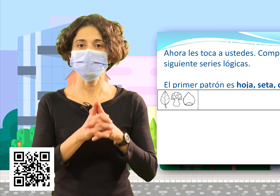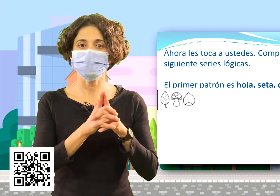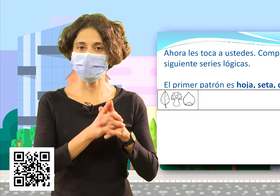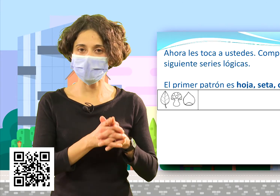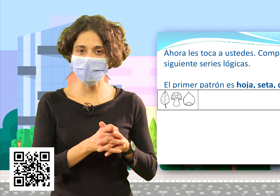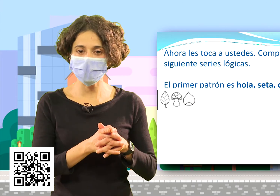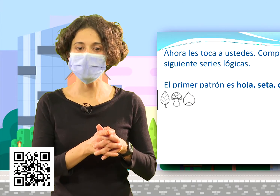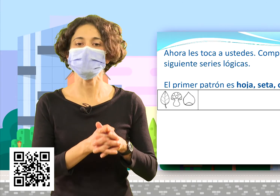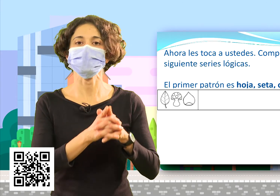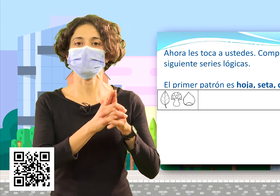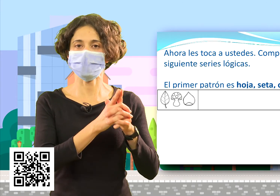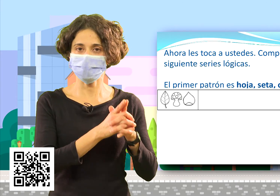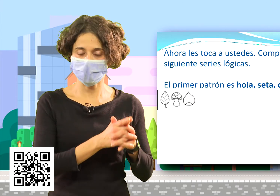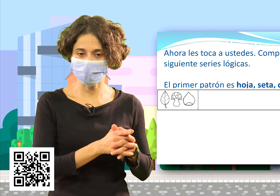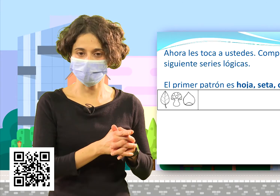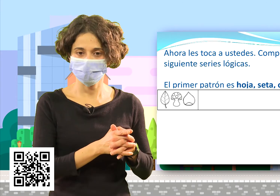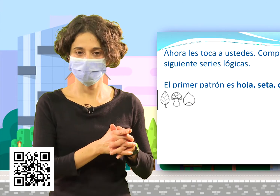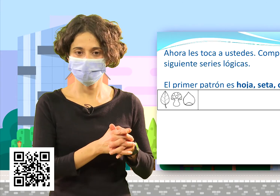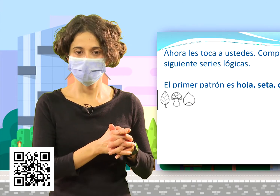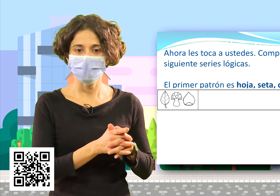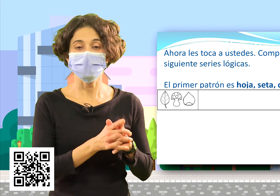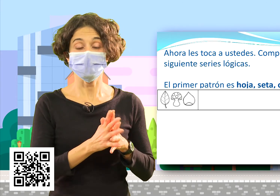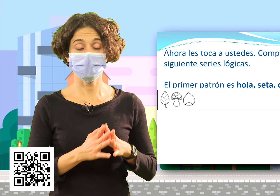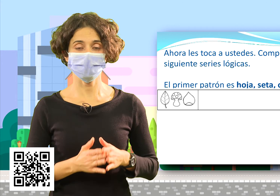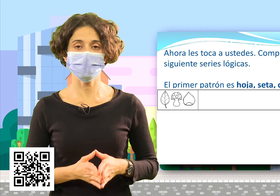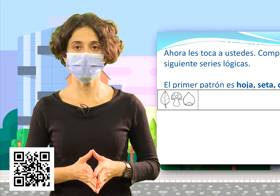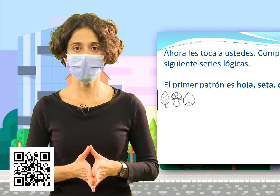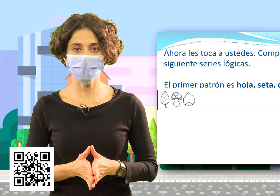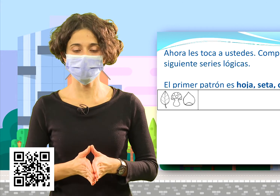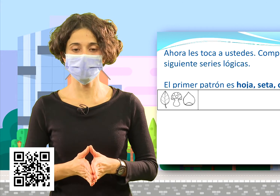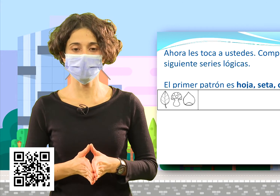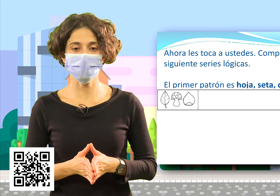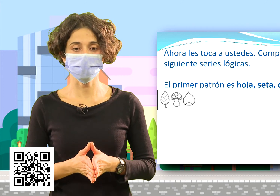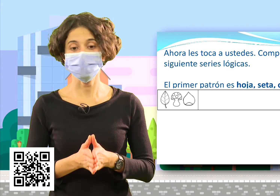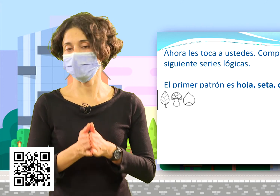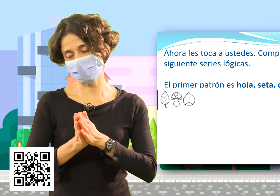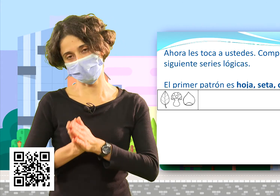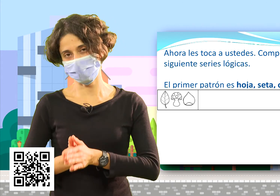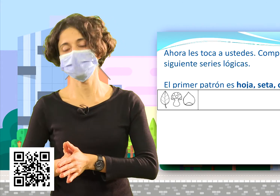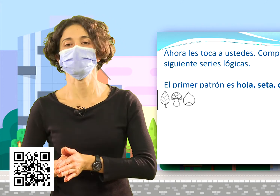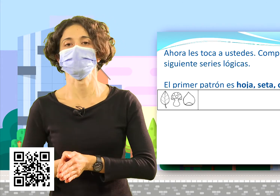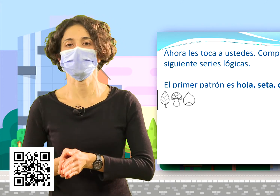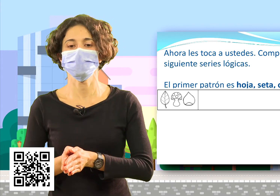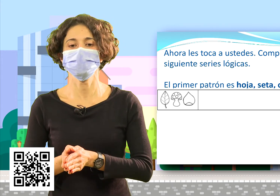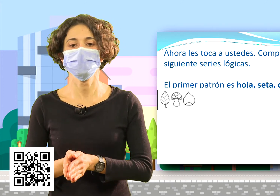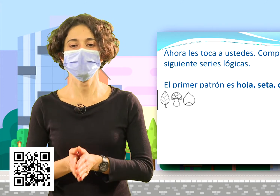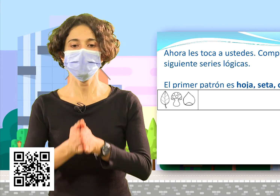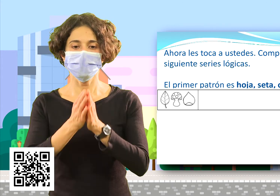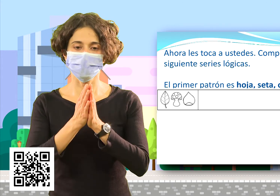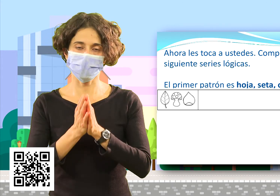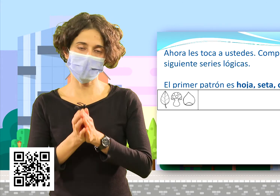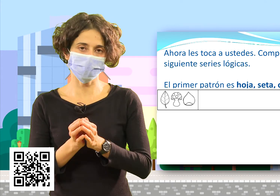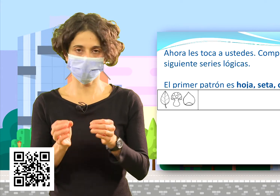-seta-castaña. ¿Qué tendrán que hacer a continuación? Pues repetir ese mismo patrón.